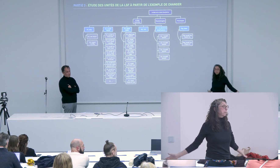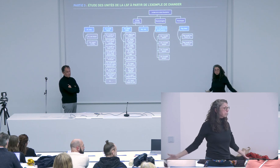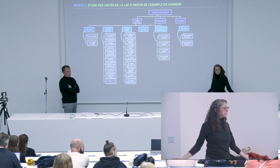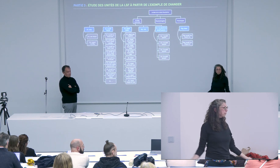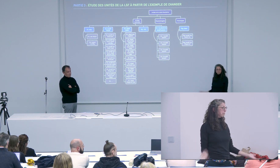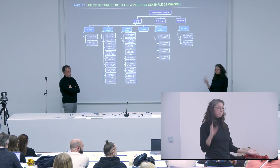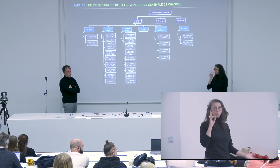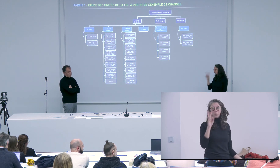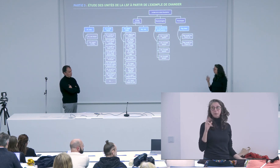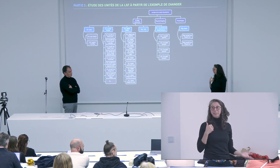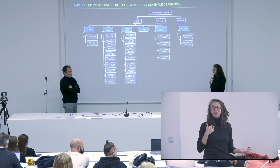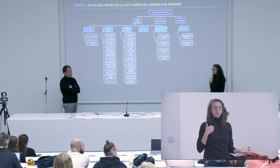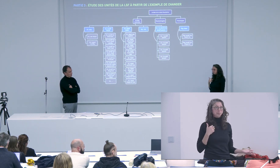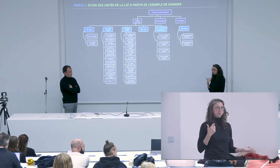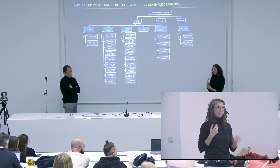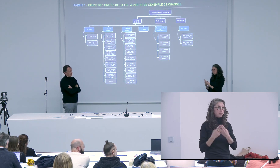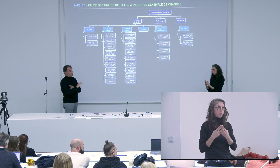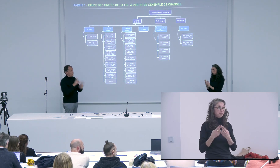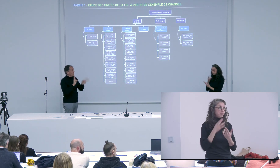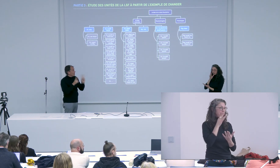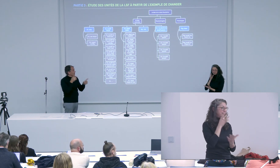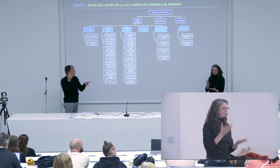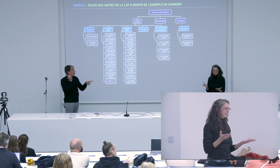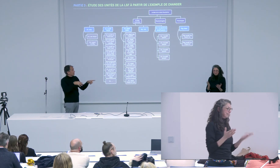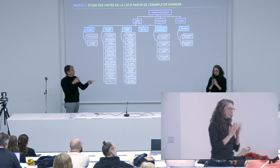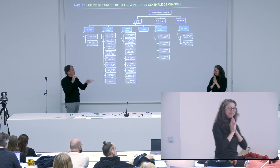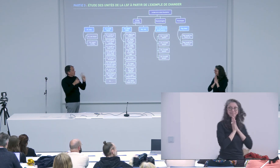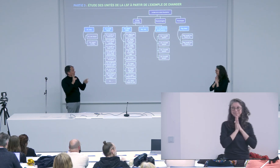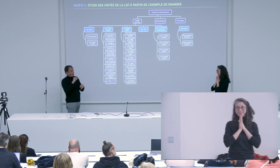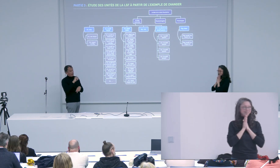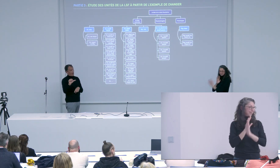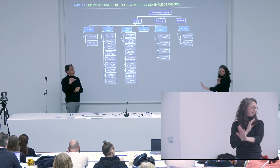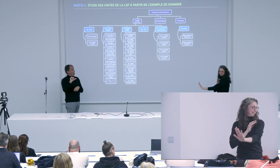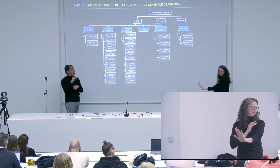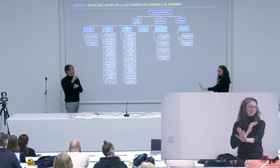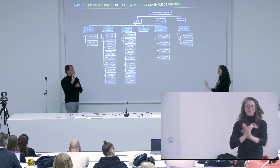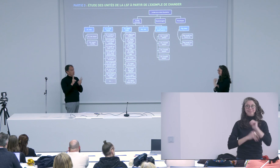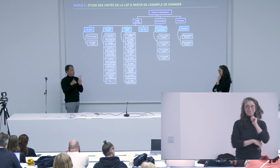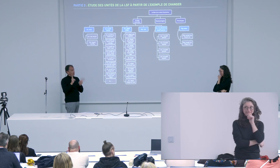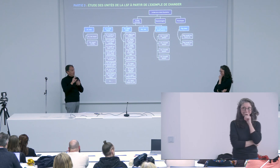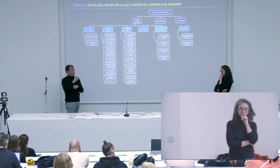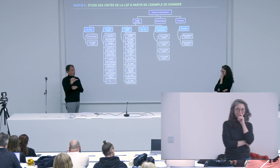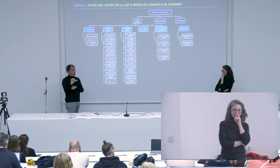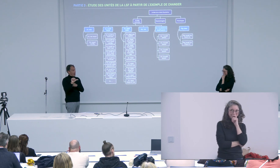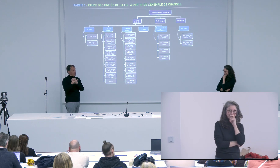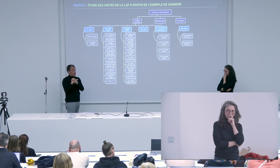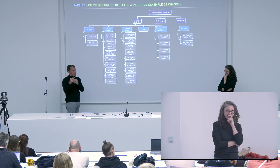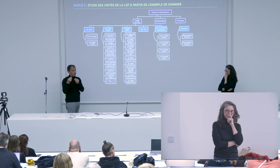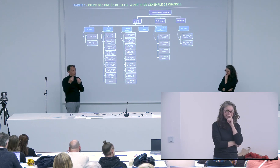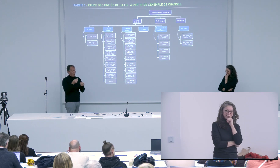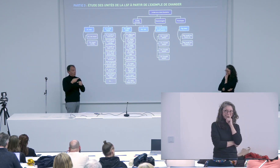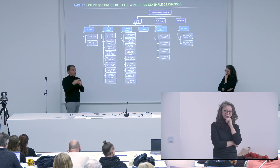salle qui pourraient répondre mais moi non honnêtement voilà je ne peux pas répondre plus que ça mais peut-être qu'avec l'IA